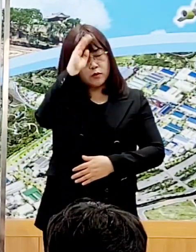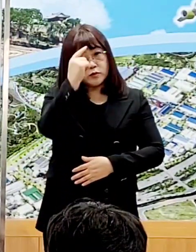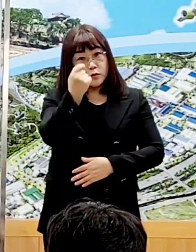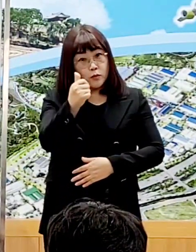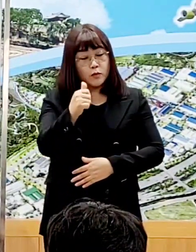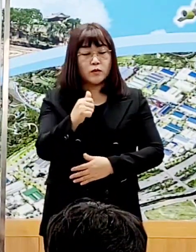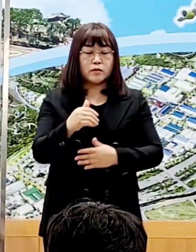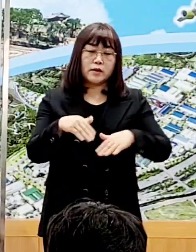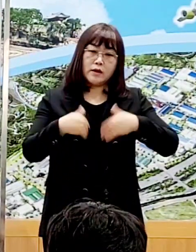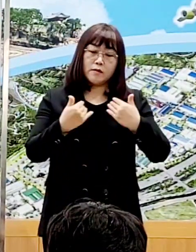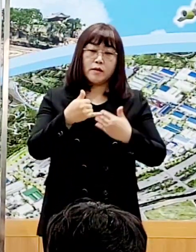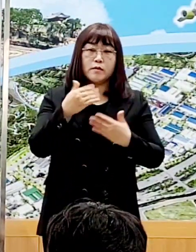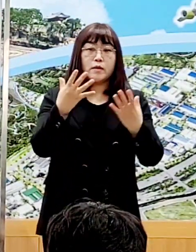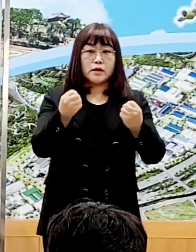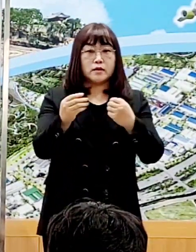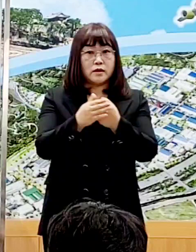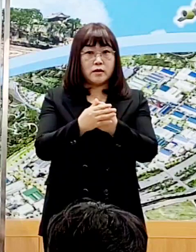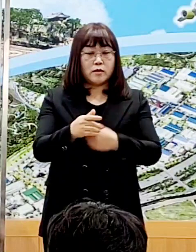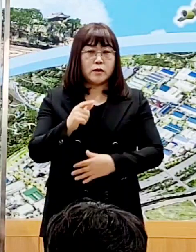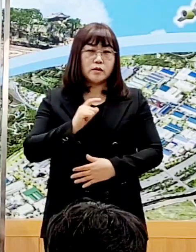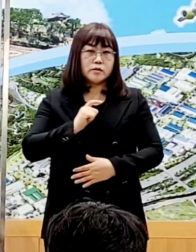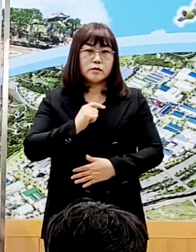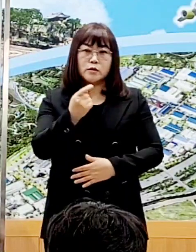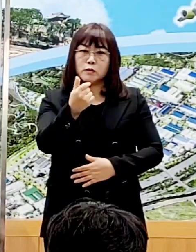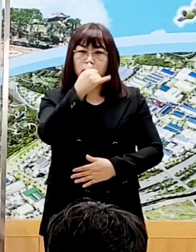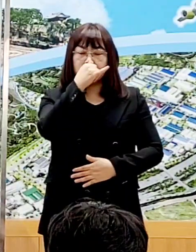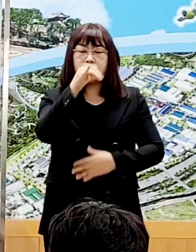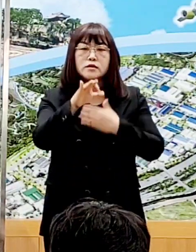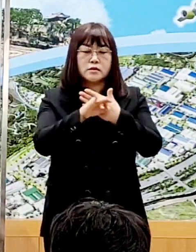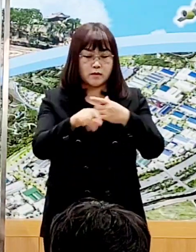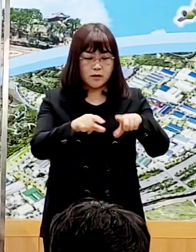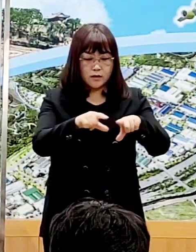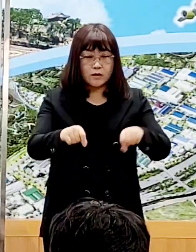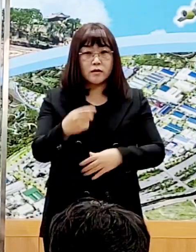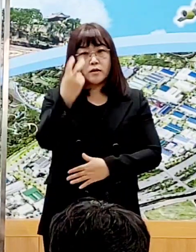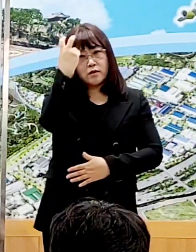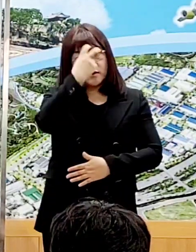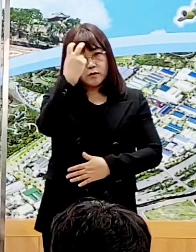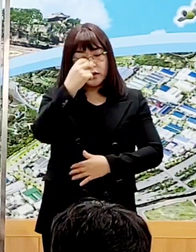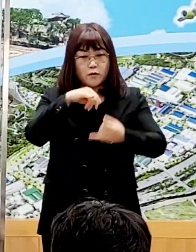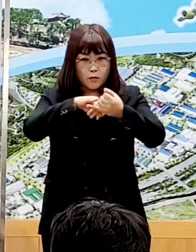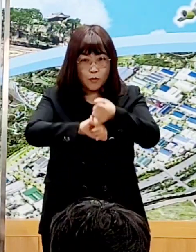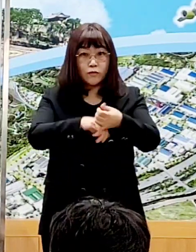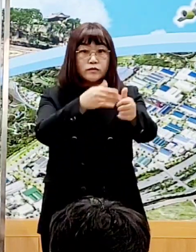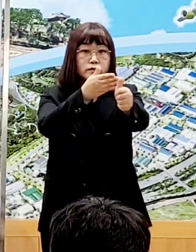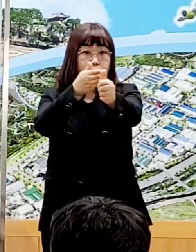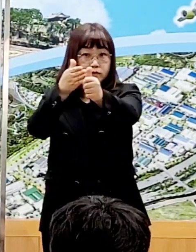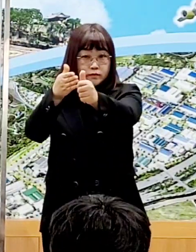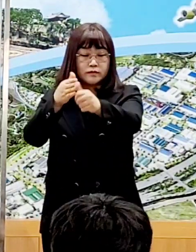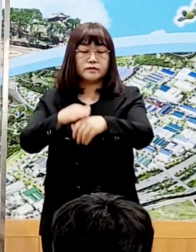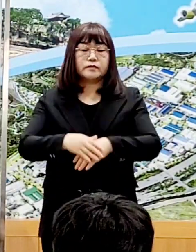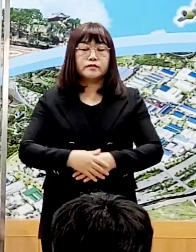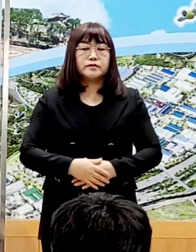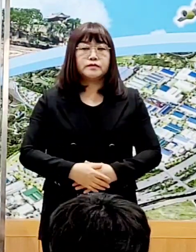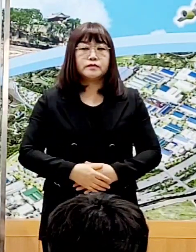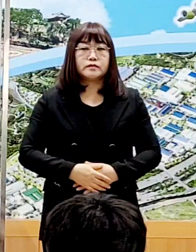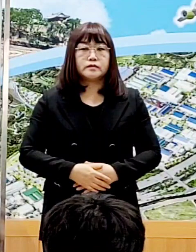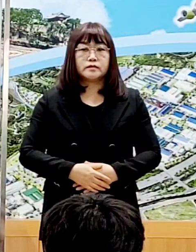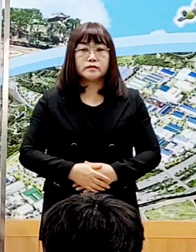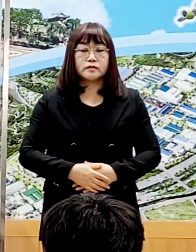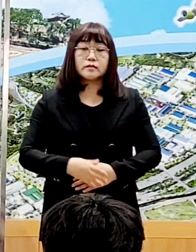나와 모두의 건강과 안전을 위하여 진단검사에 즉각 응해주실 것을 당부드립니다.